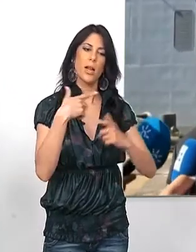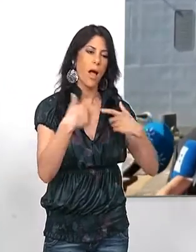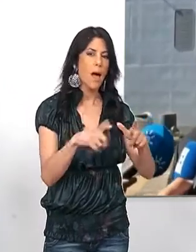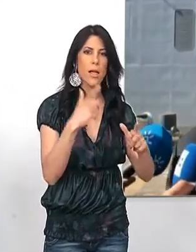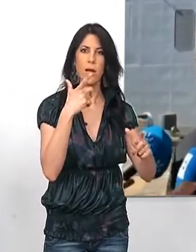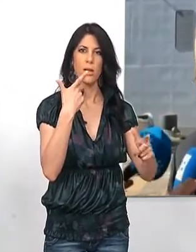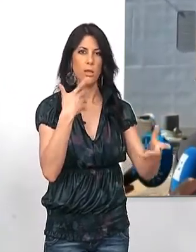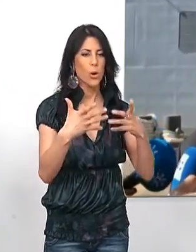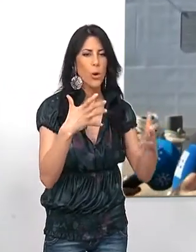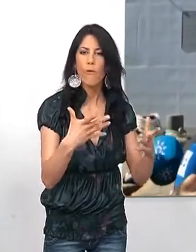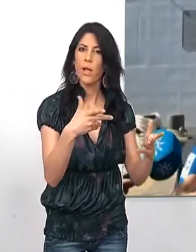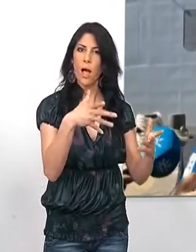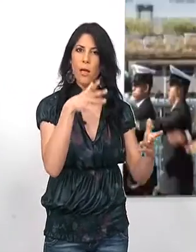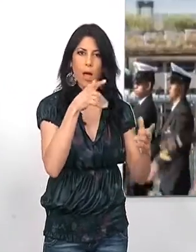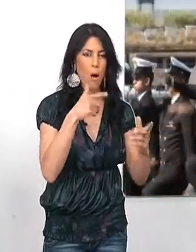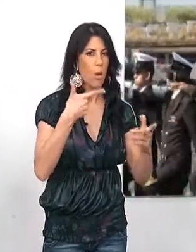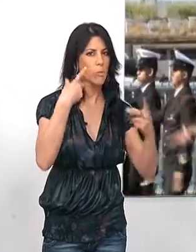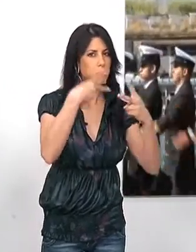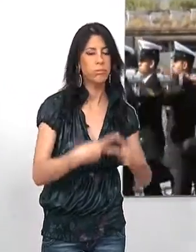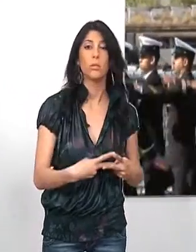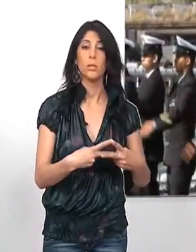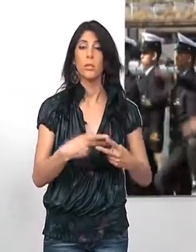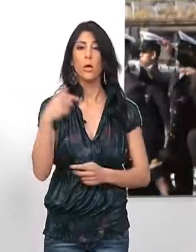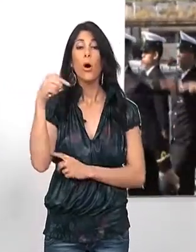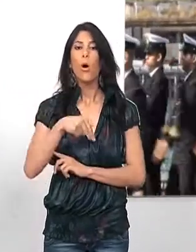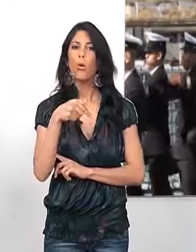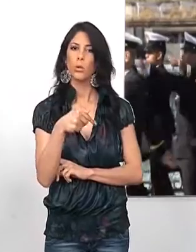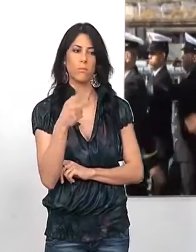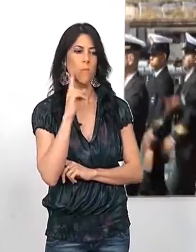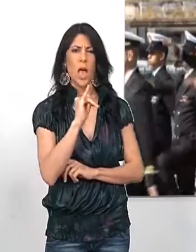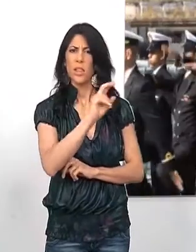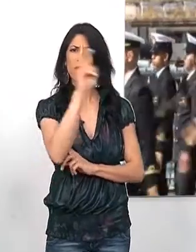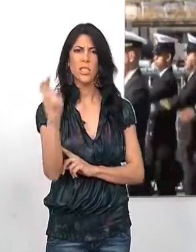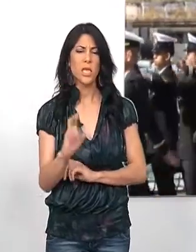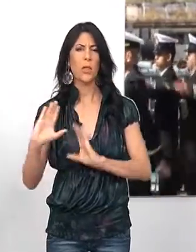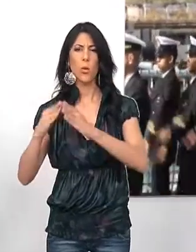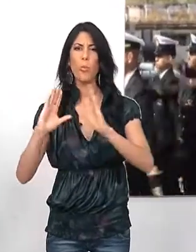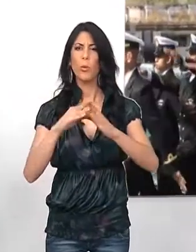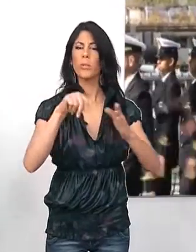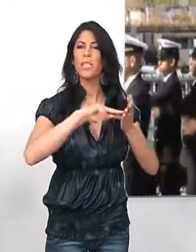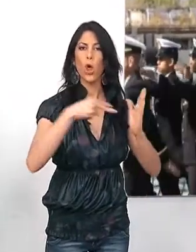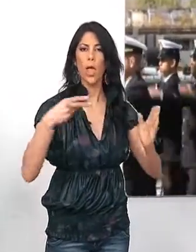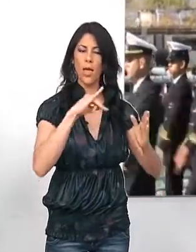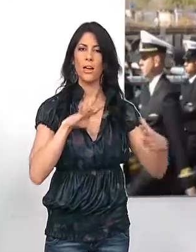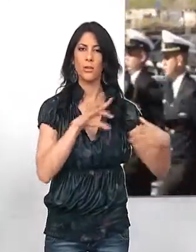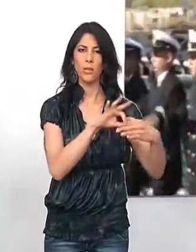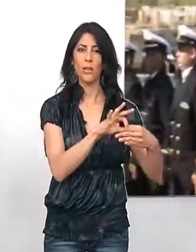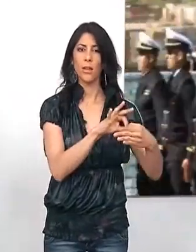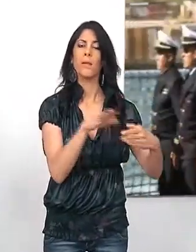oceanográfica, hidrológica. El nuevo patrullero que se ha entregado hoy cuenta con una gran diversidad de equipos y tecnologías asociadas, así